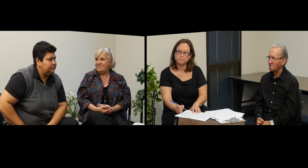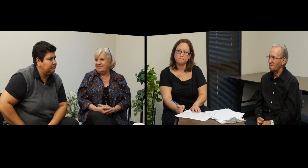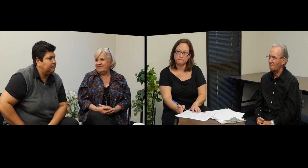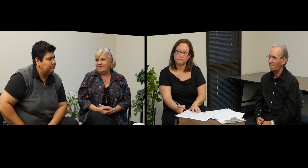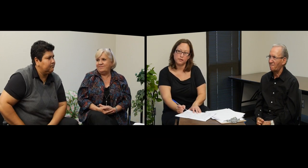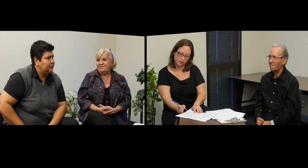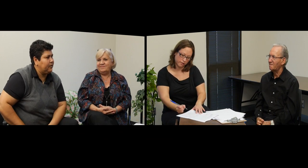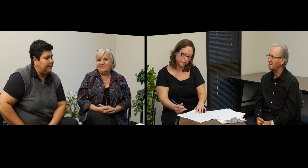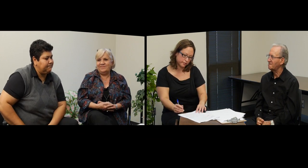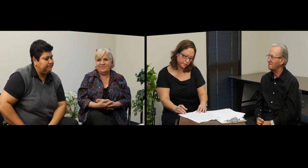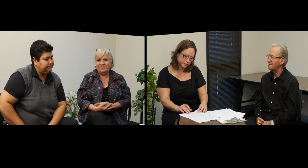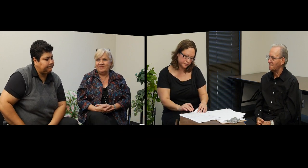Ok.